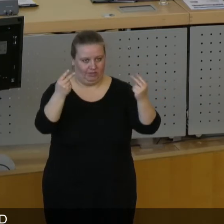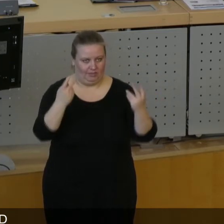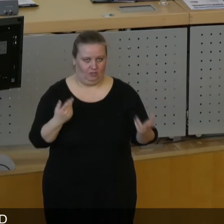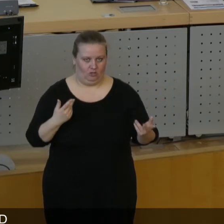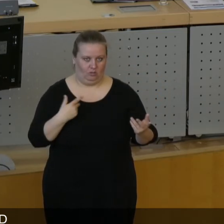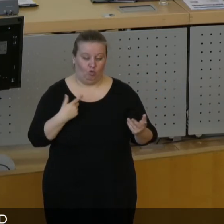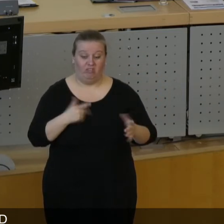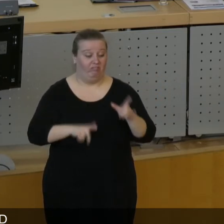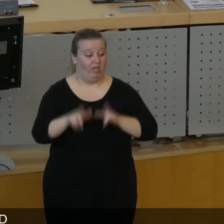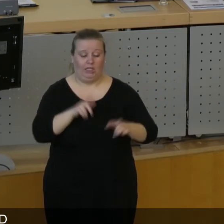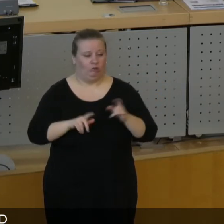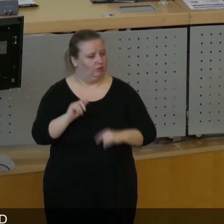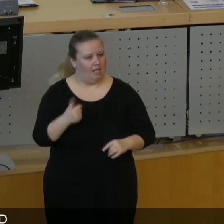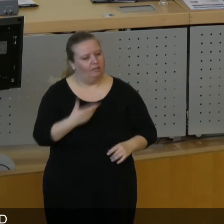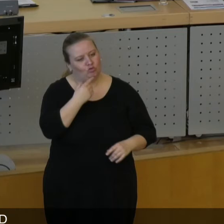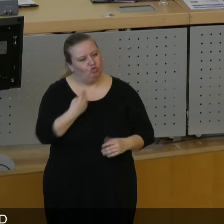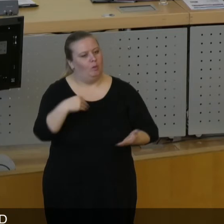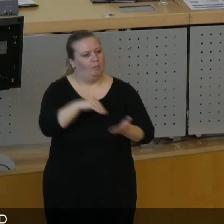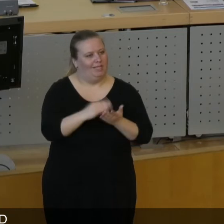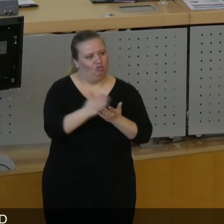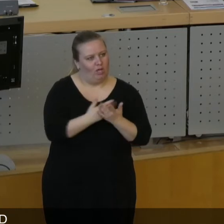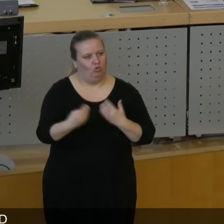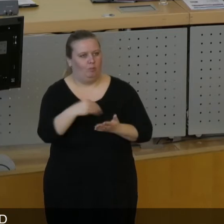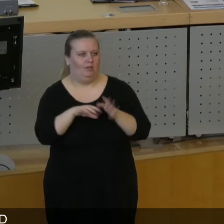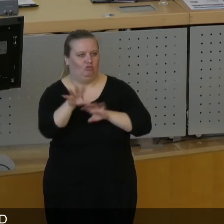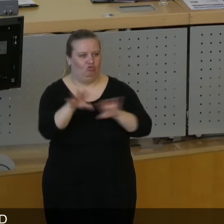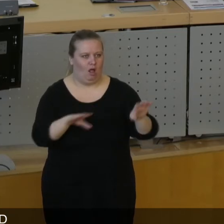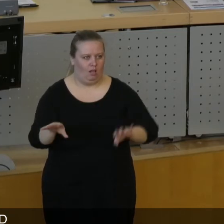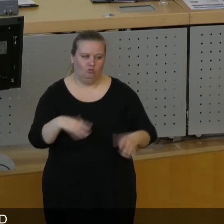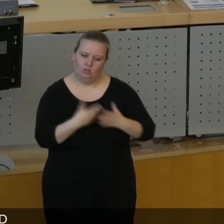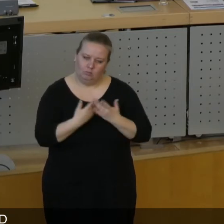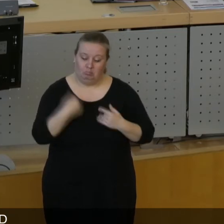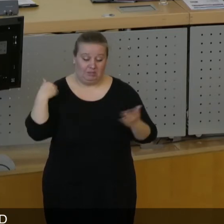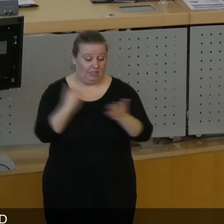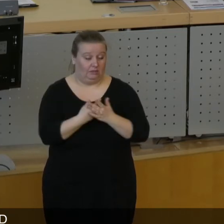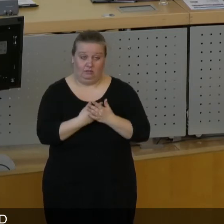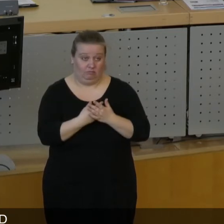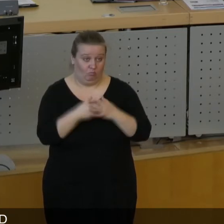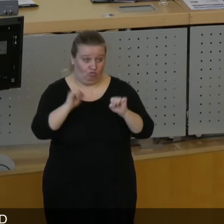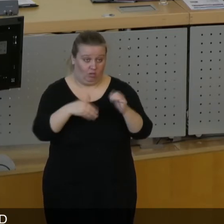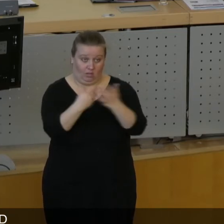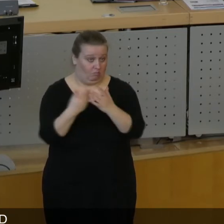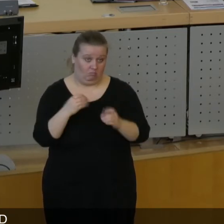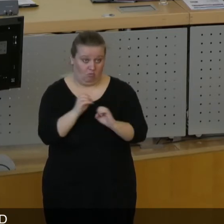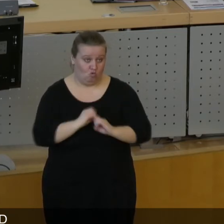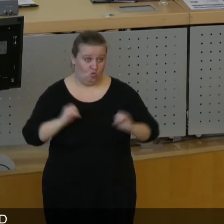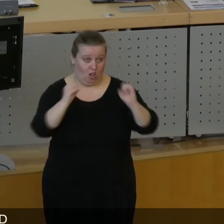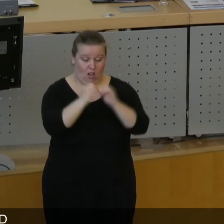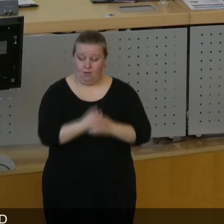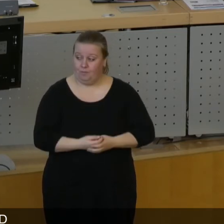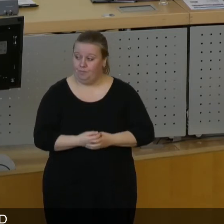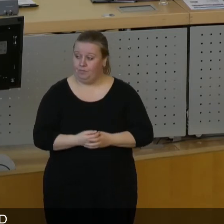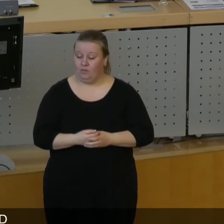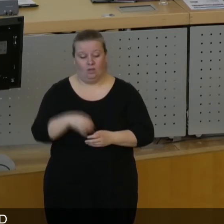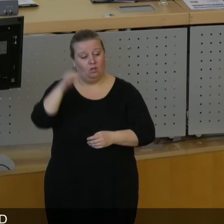irgendwelche Vorhaben verhindern. Sie wollen sie normalerweise mitgestalten. Und dazu geben wir ihnen bisher zu wenig die Möglichkeit. Herr Dr.